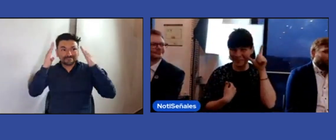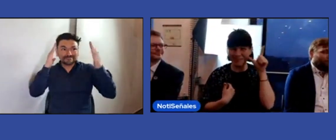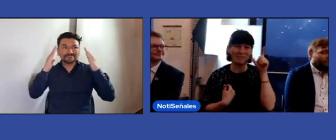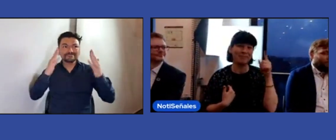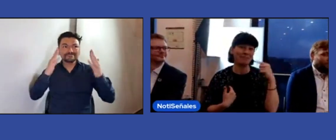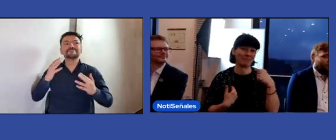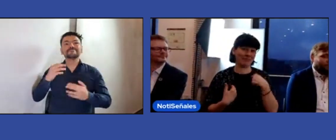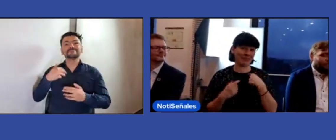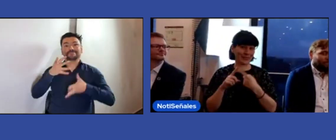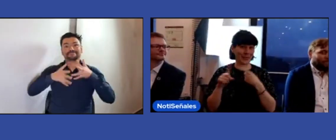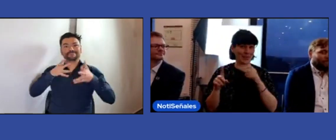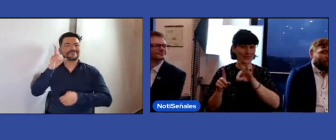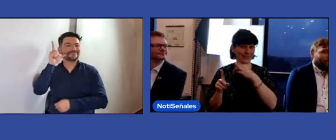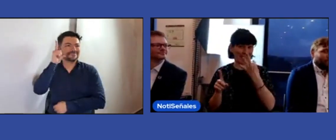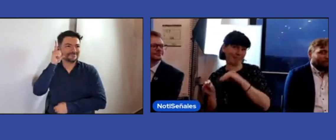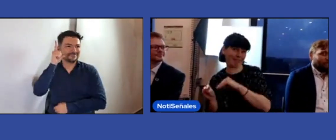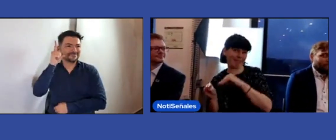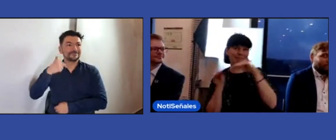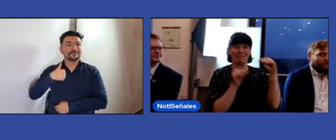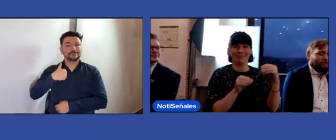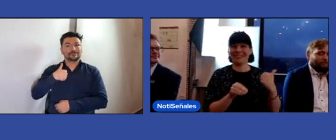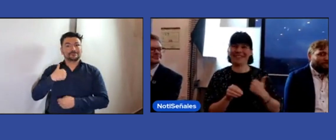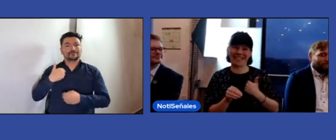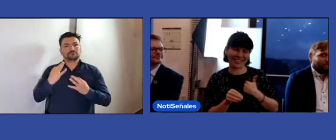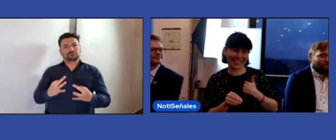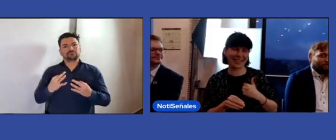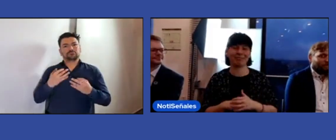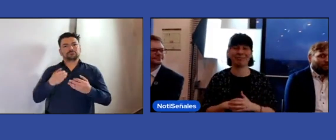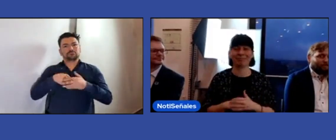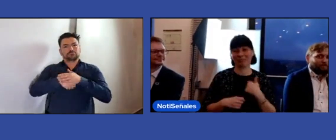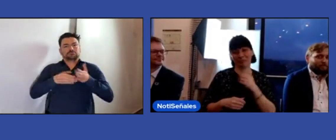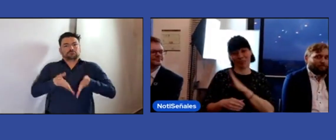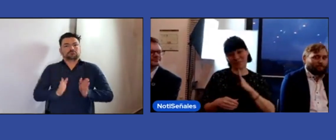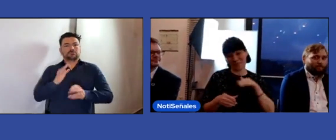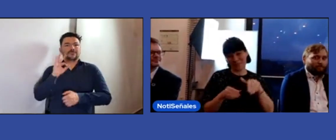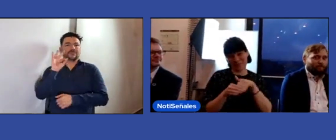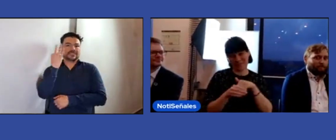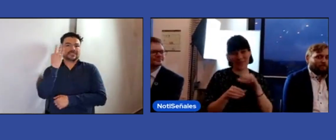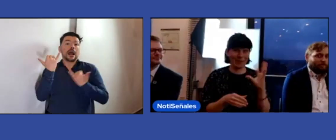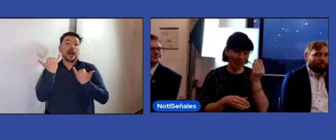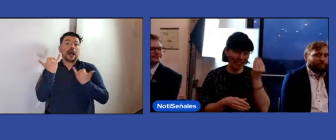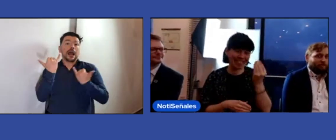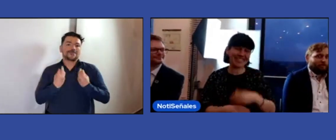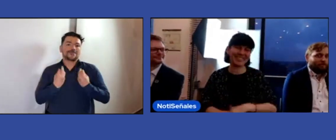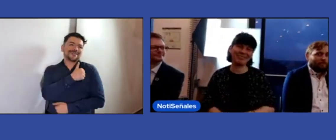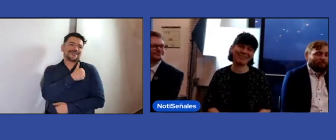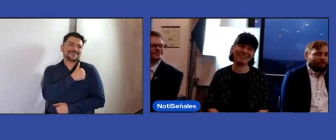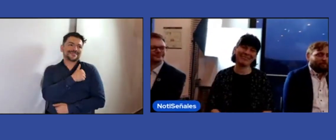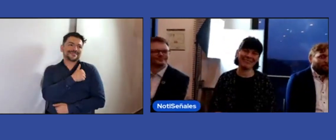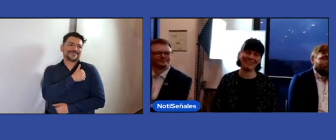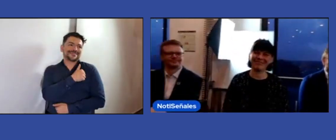Hola, soy Laure. Soy francesa y actualmente vivo en Canadá y soy parte de la junta de la